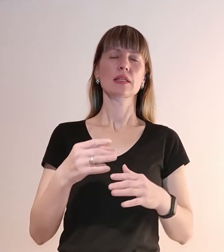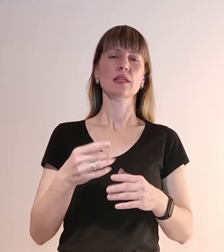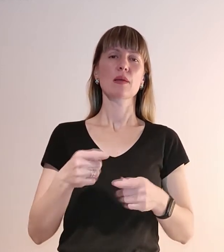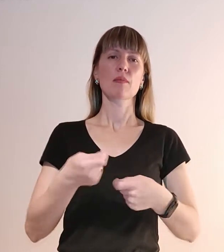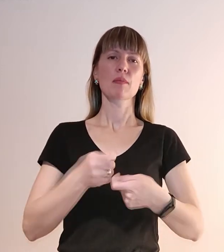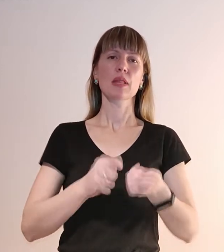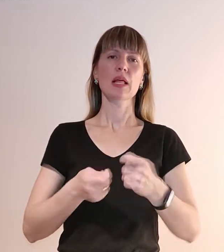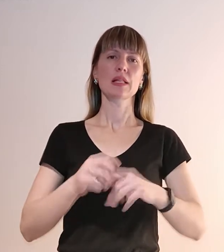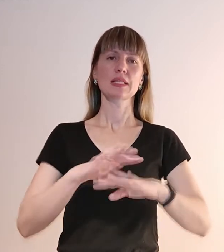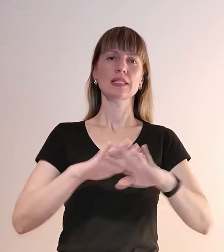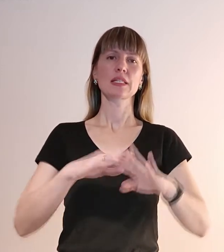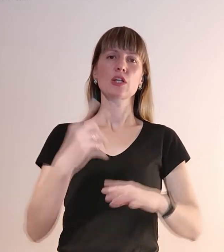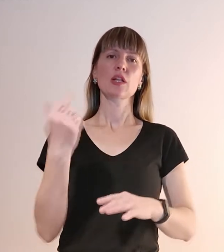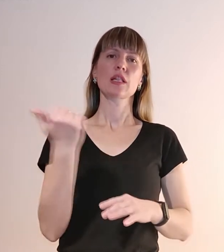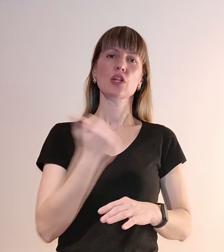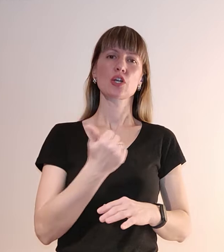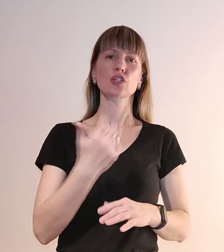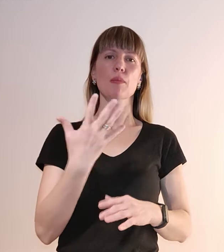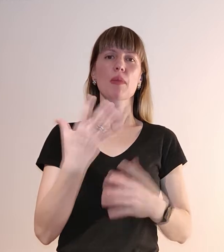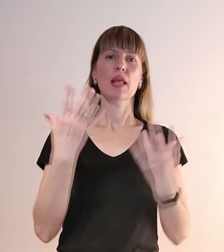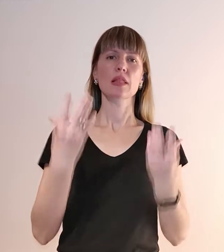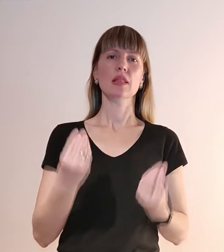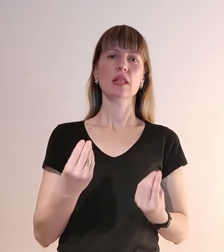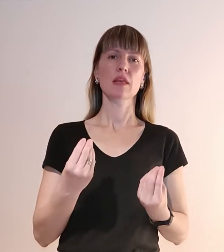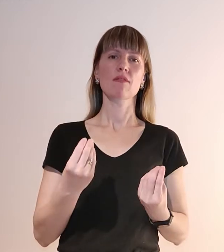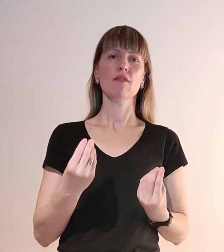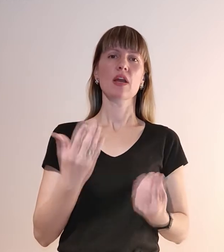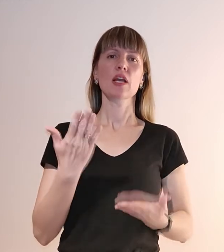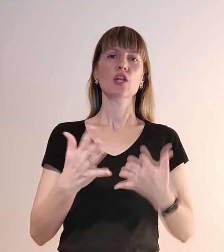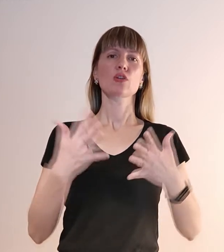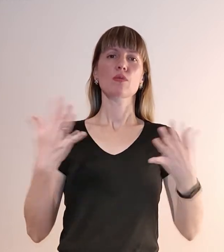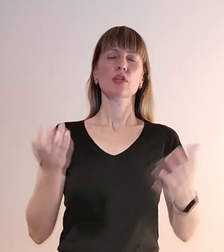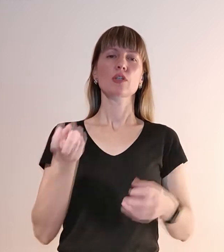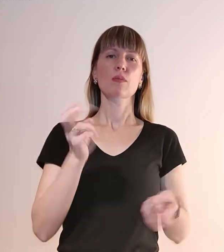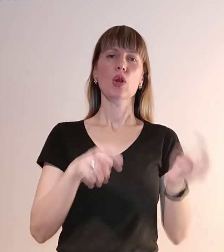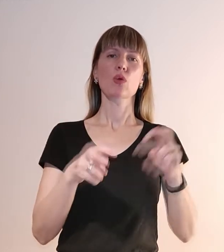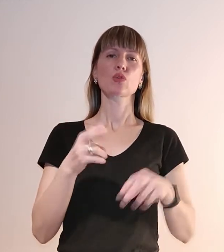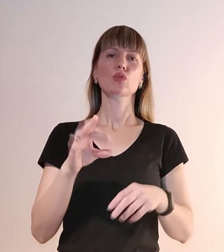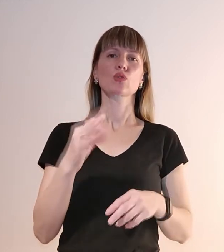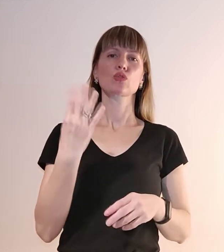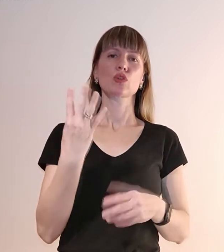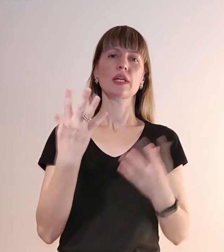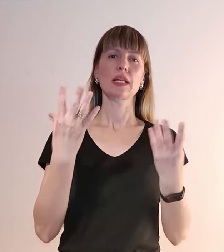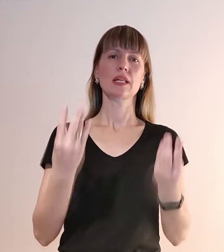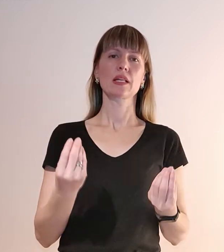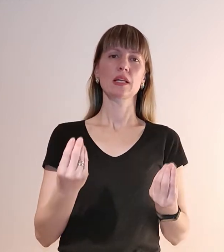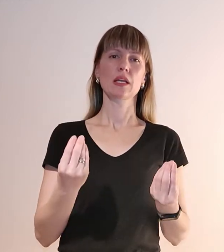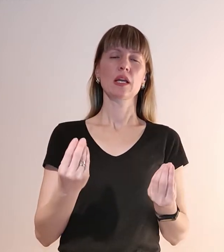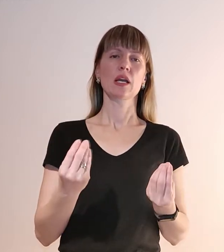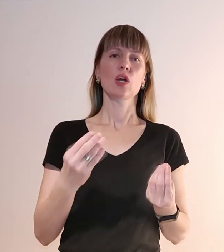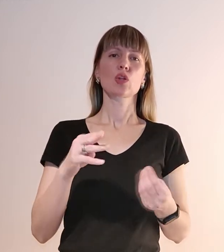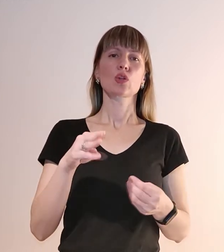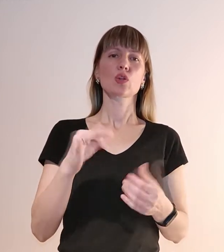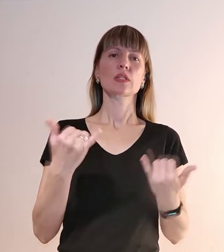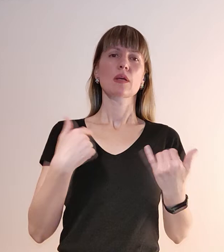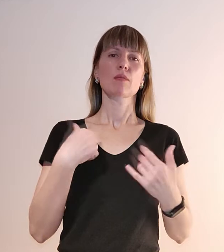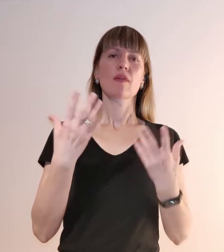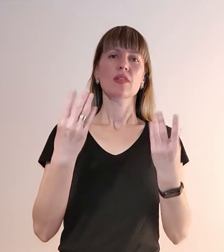тиждень, п'ять днів. Якщо більше приходили, то чотири дні. Зараз ми в день видаємо